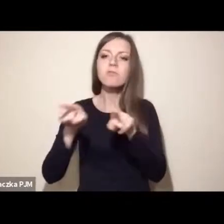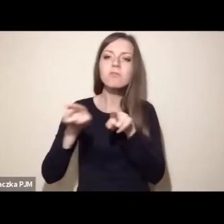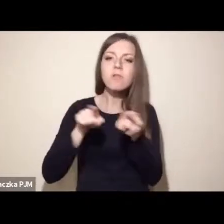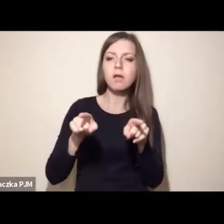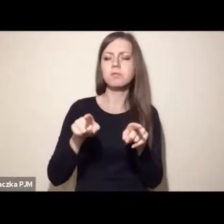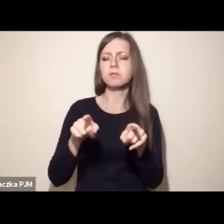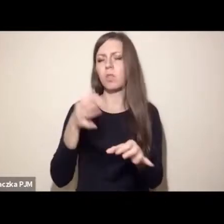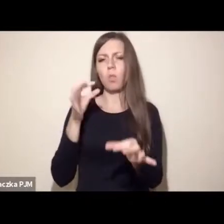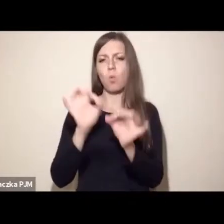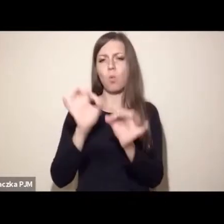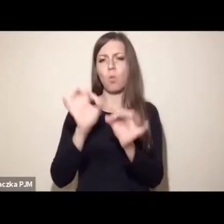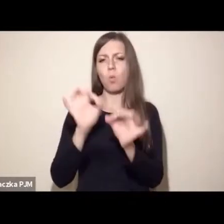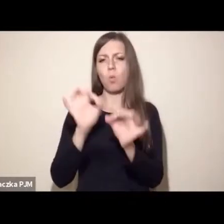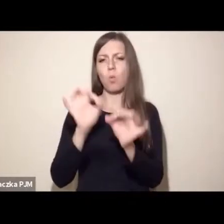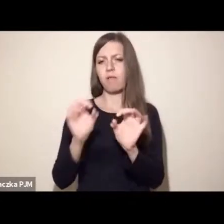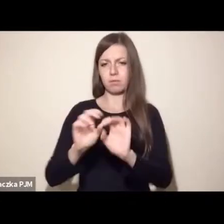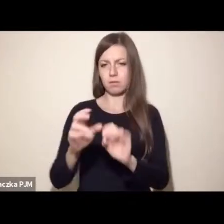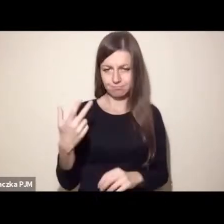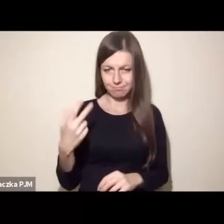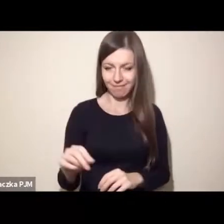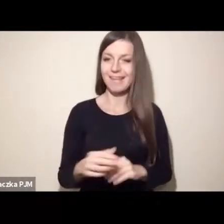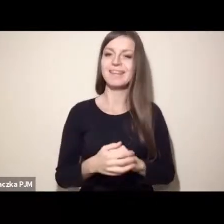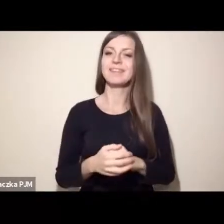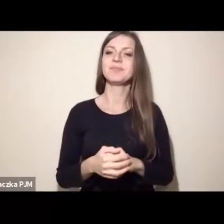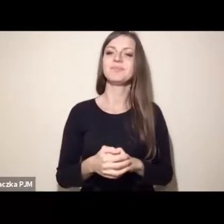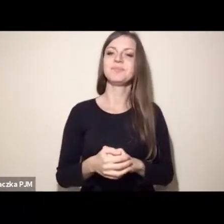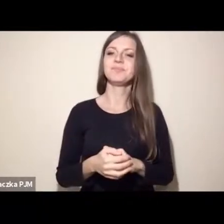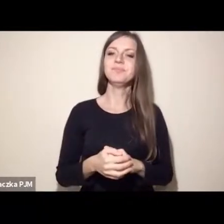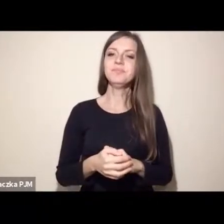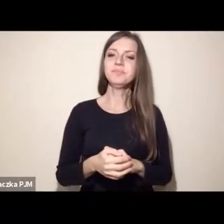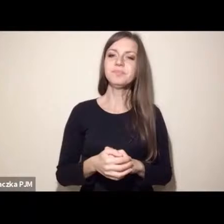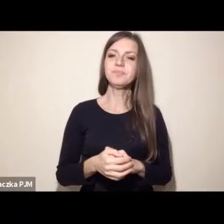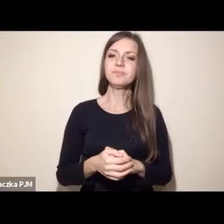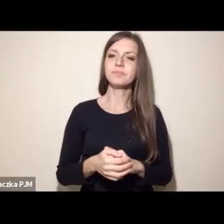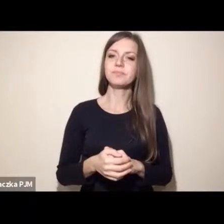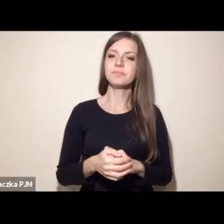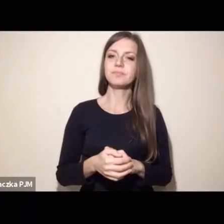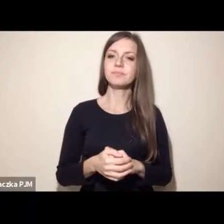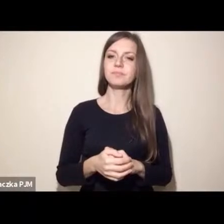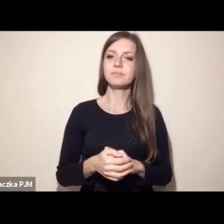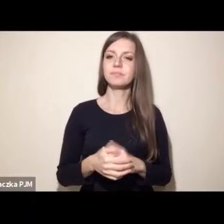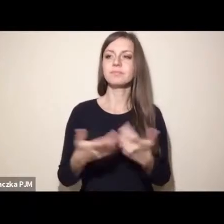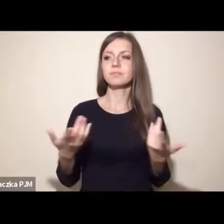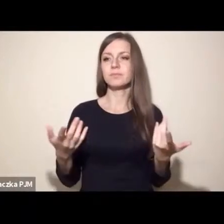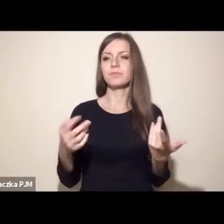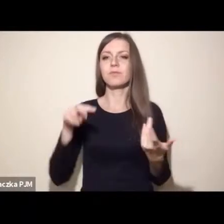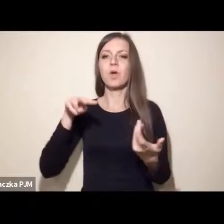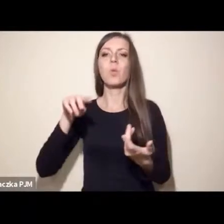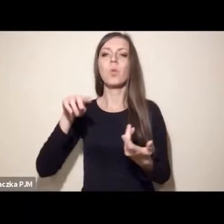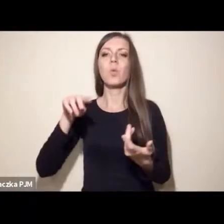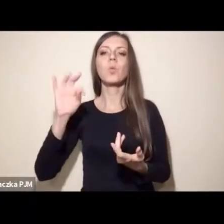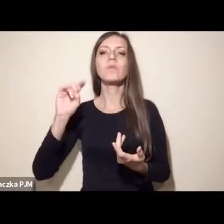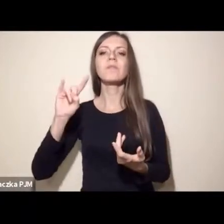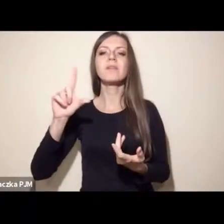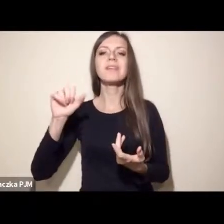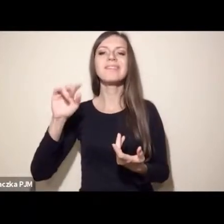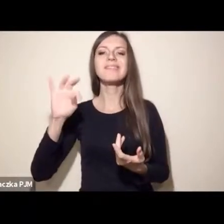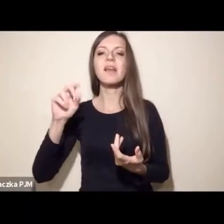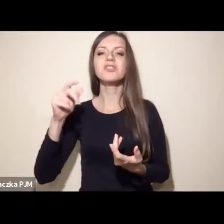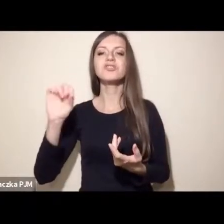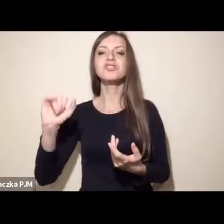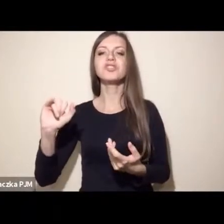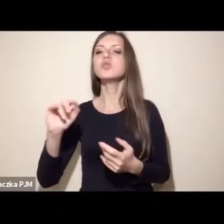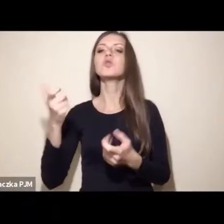Ujęcie praw deontologii się bardzo zbliża do tego, o czym utylitaryści mówią, o czym mówi Peter Singer, to jest